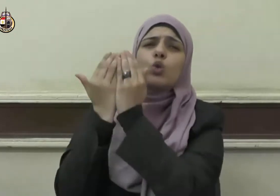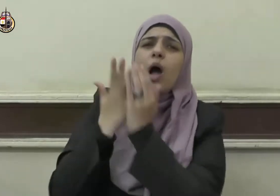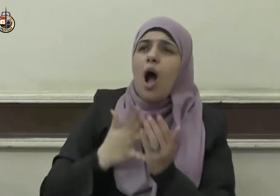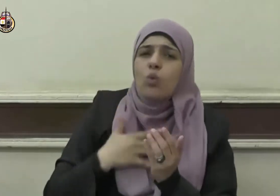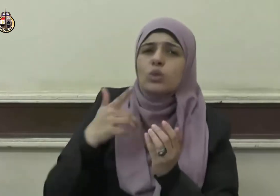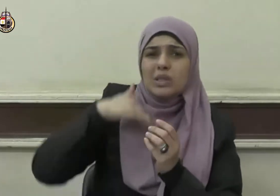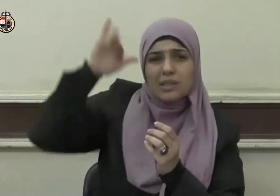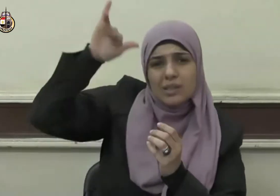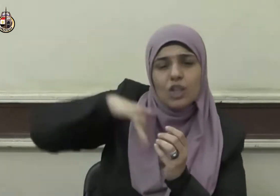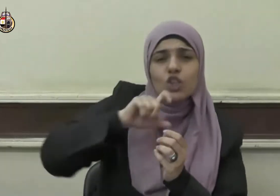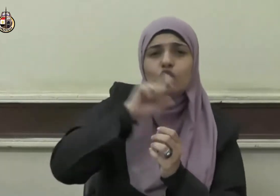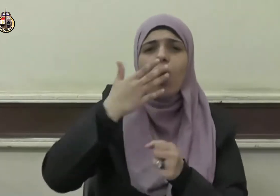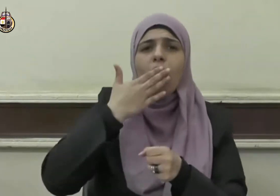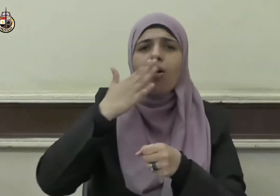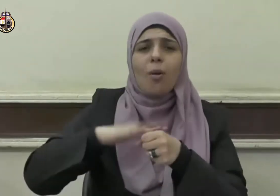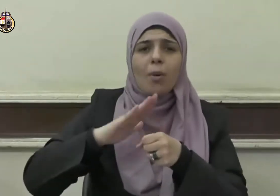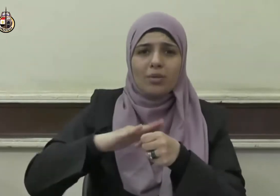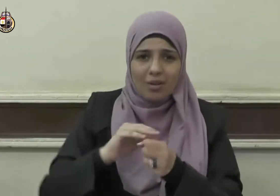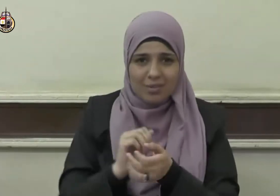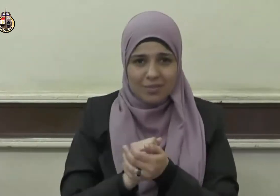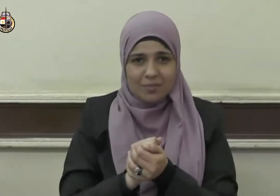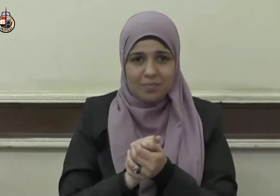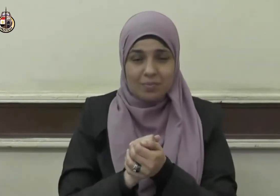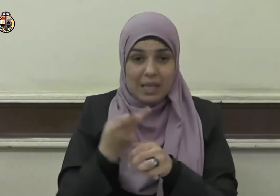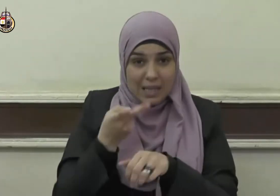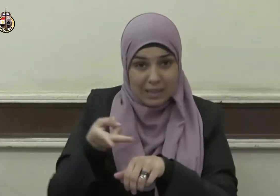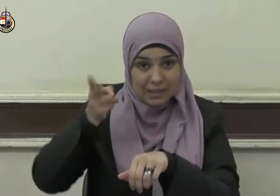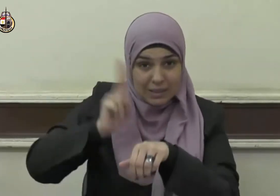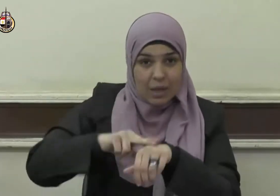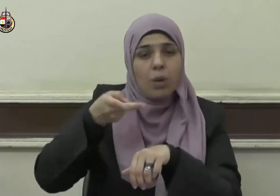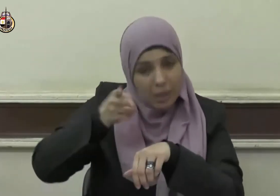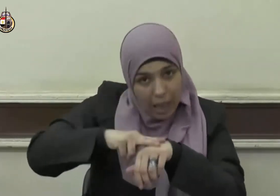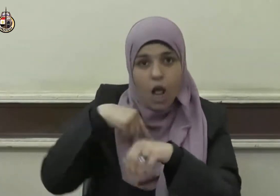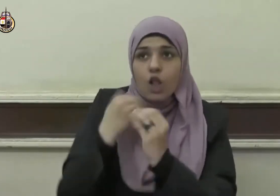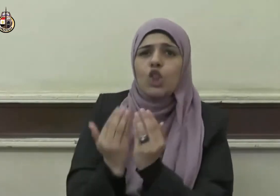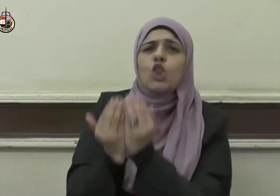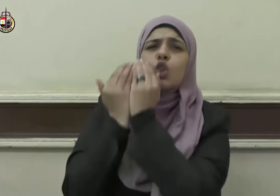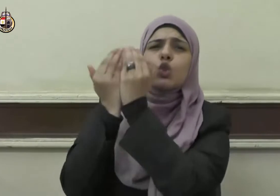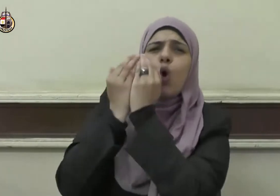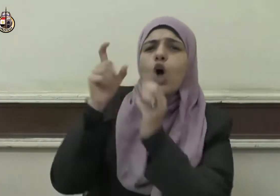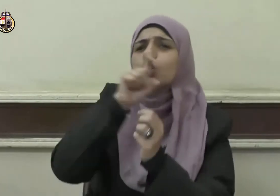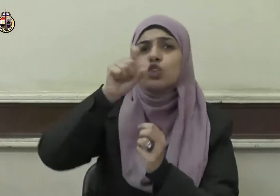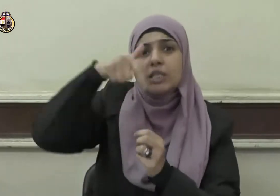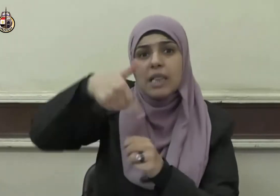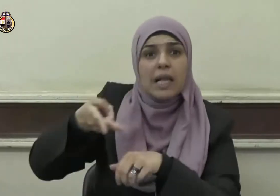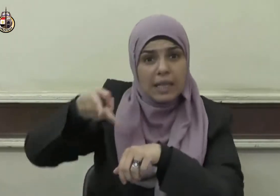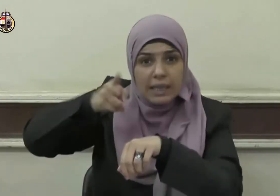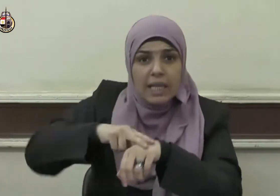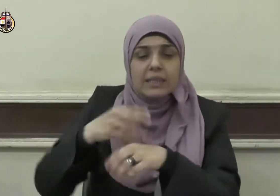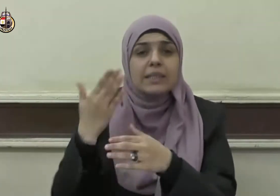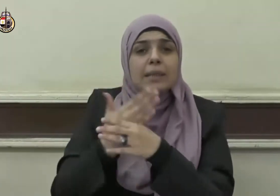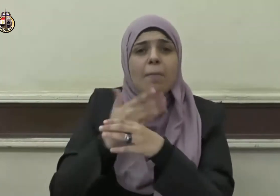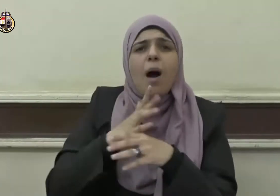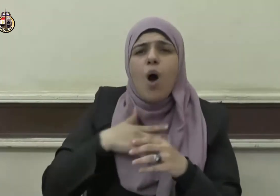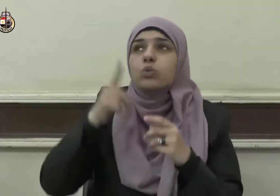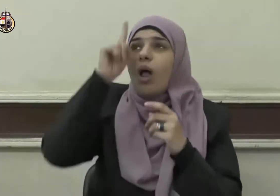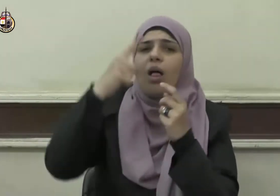شهر رمضان ثم يدعون الله ستة أشهرٍ أن يتقبله